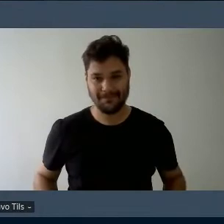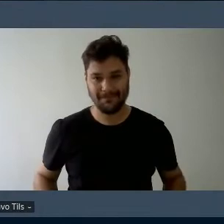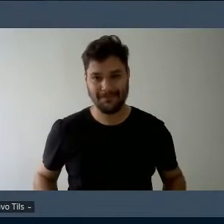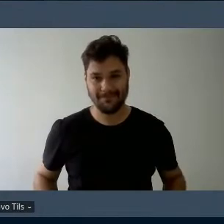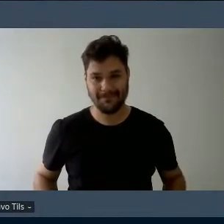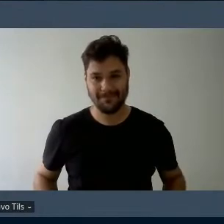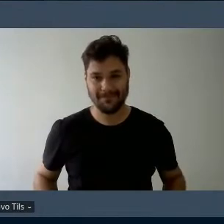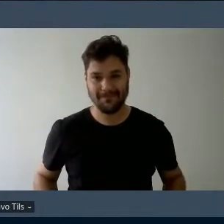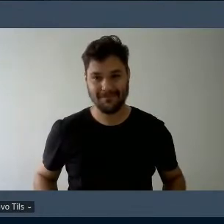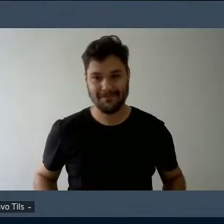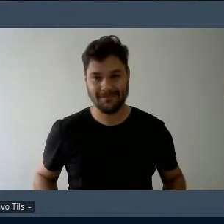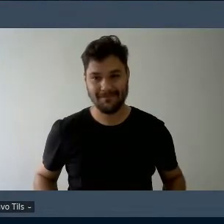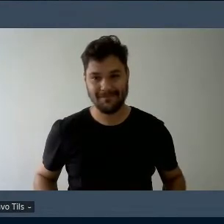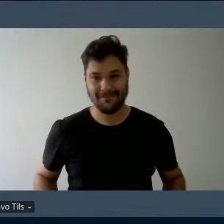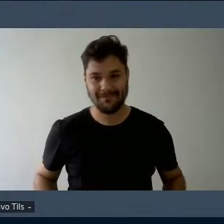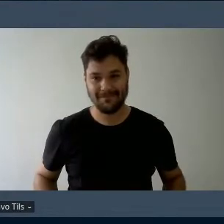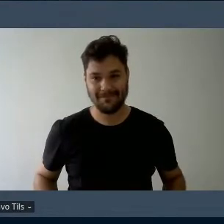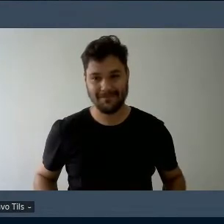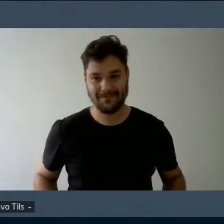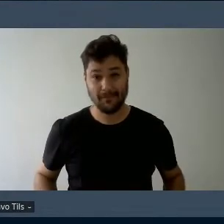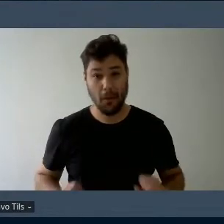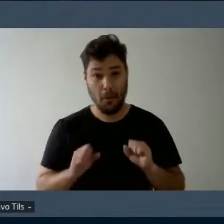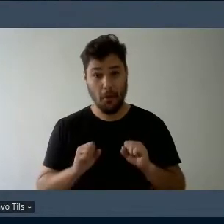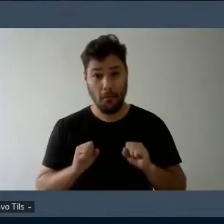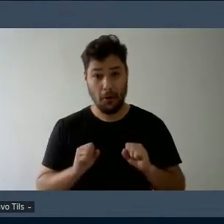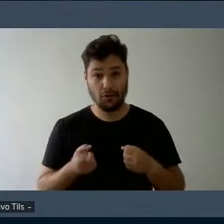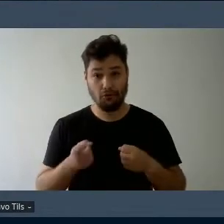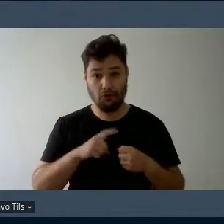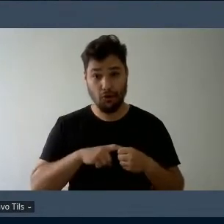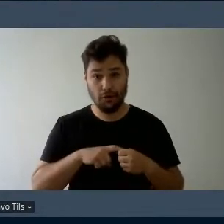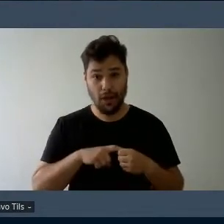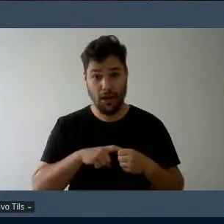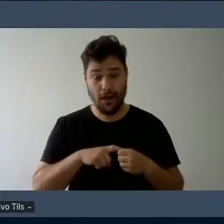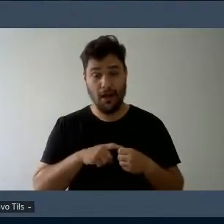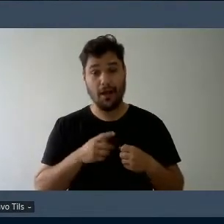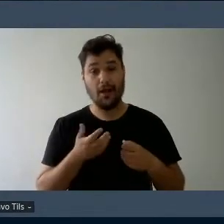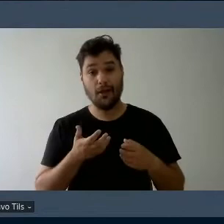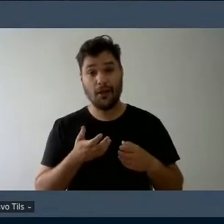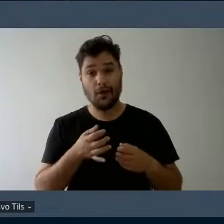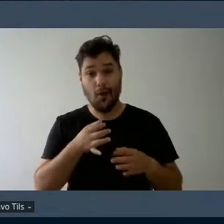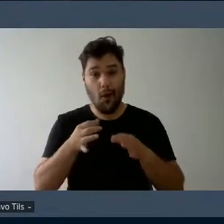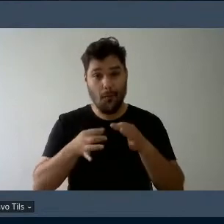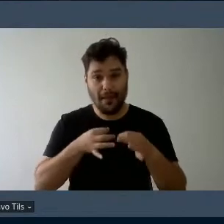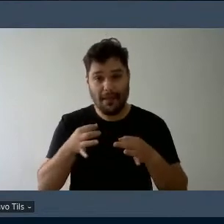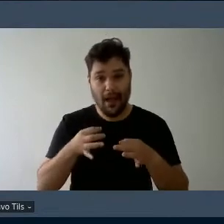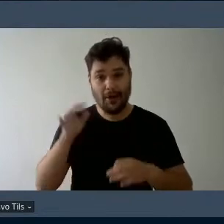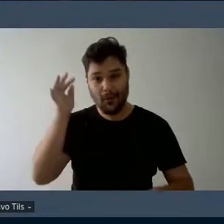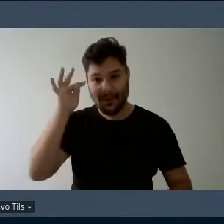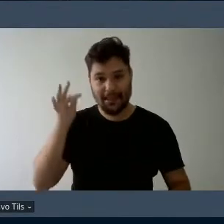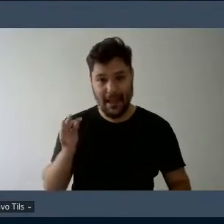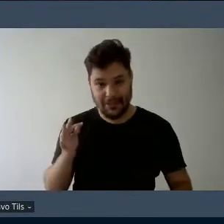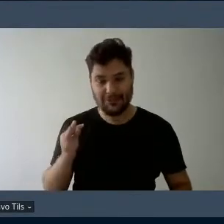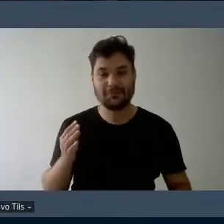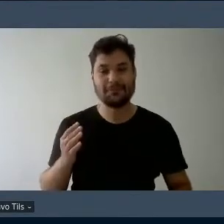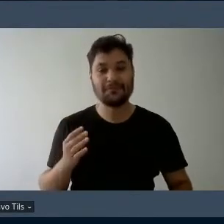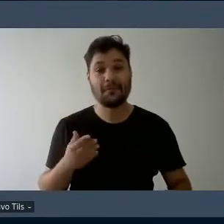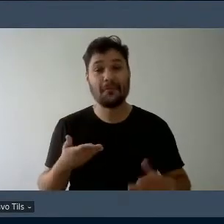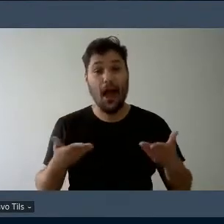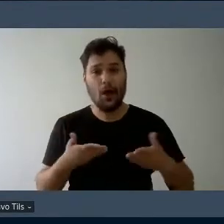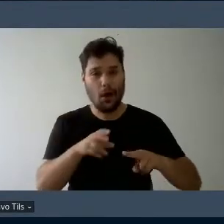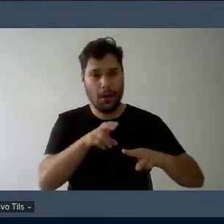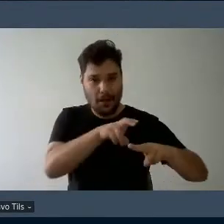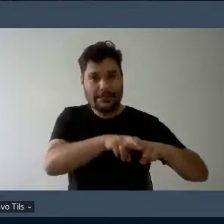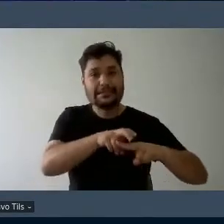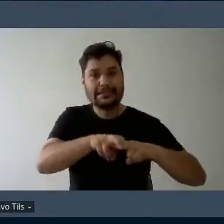creio que sim posso podemos voltar aqui sentar para fazer o comentário e passar para Tati eu vou convidar a banca a sentar